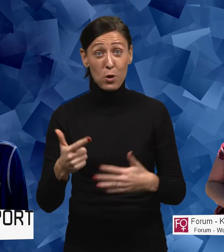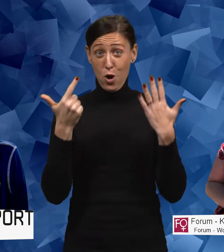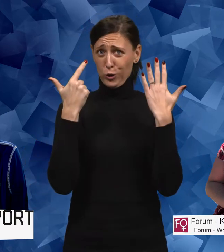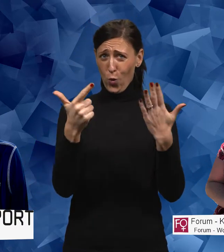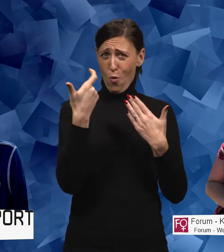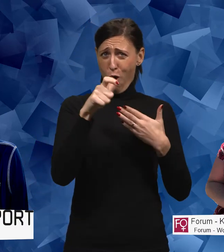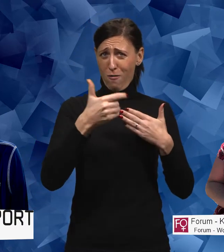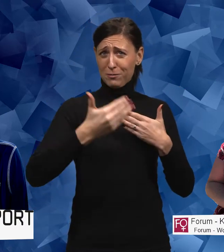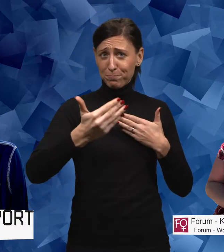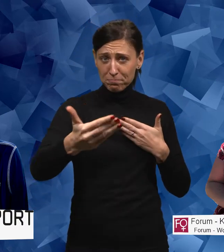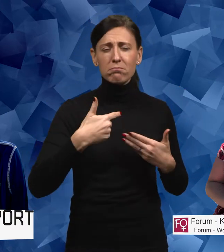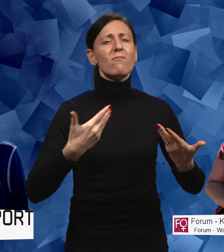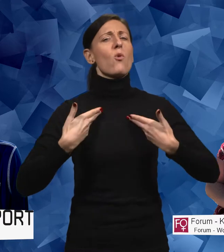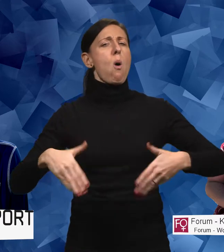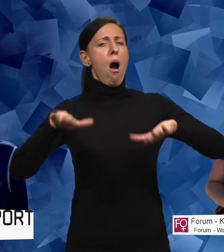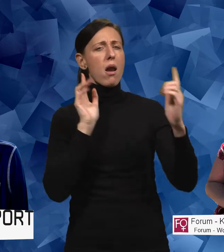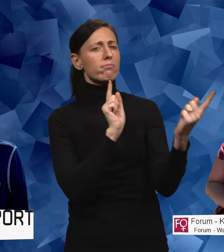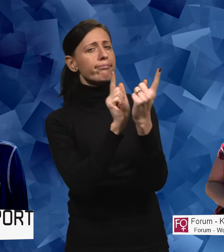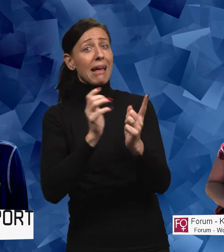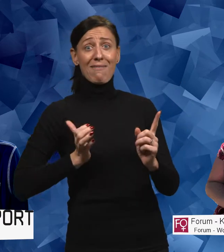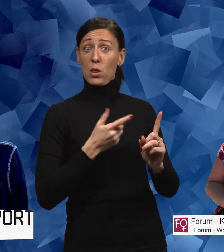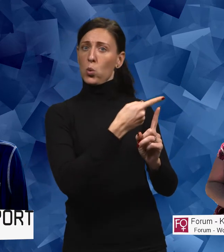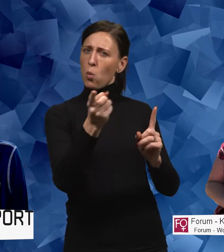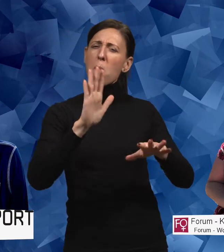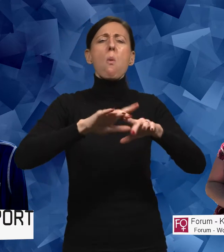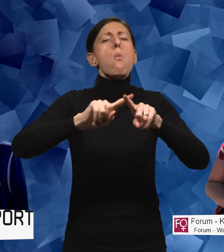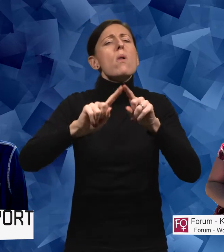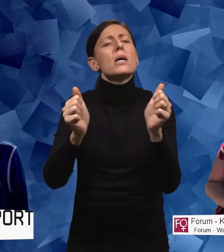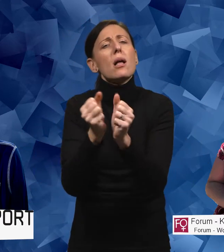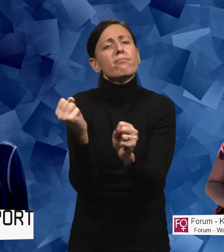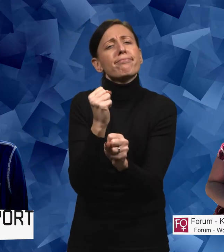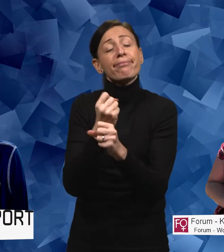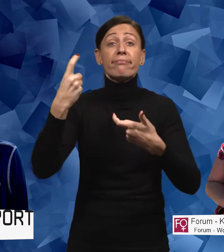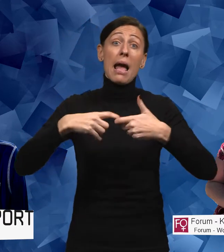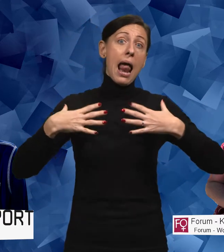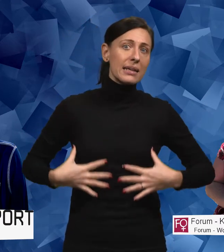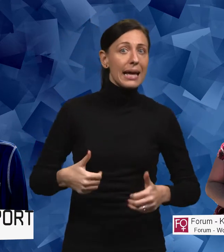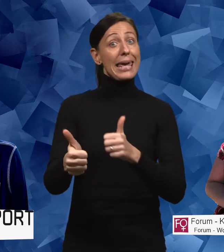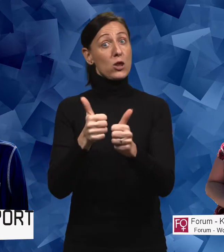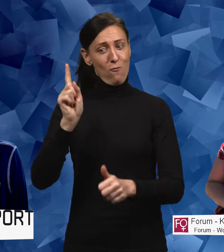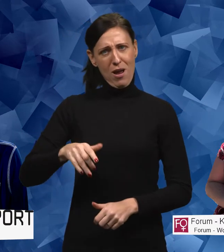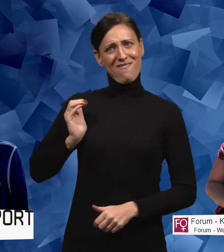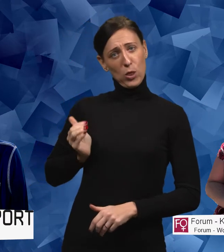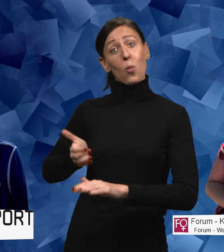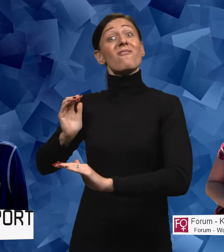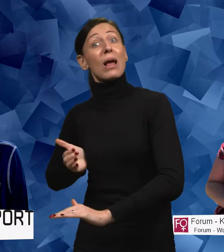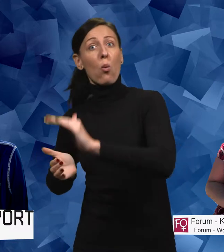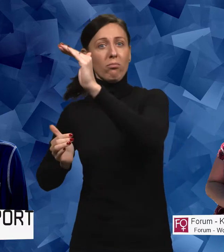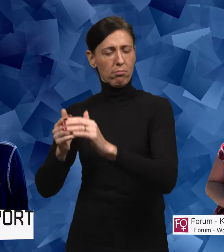I sju avsnitt har jag fått den stora äran att prata med kvinnor som på olika sätt arbetar med hälsa eller idrott för kvinnor och flickor med olika